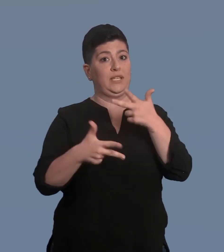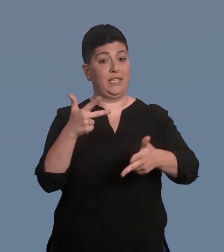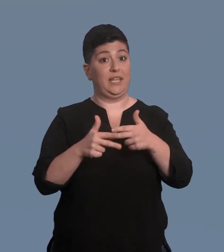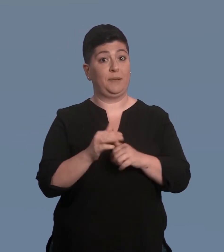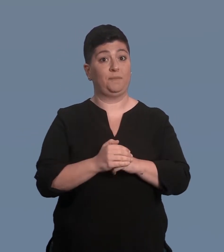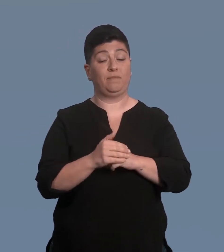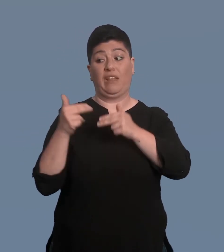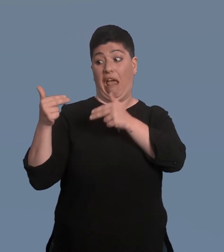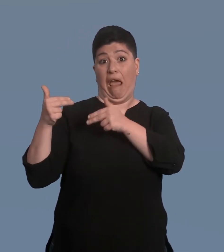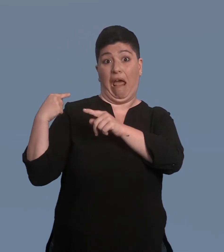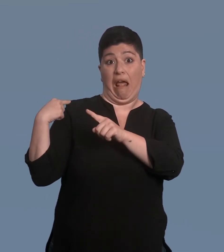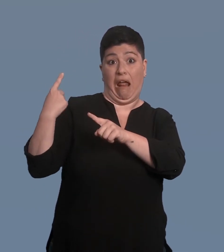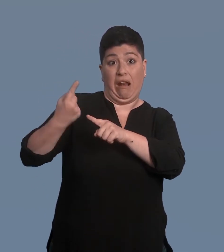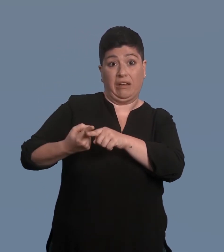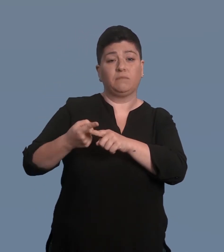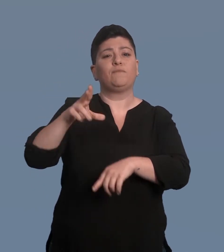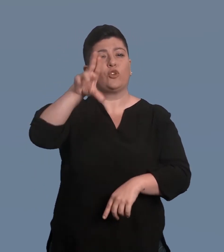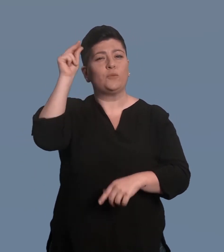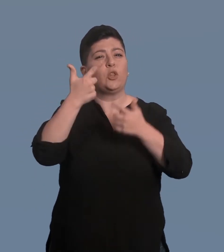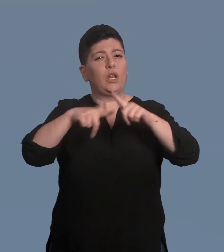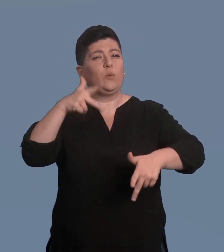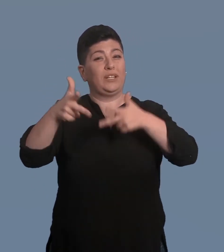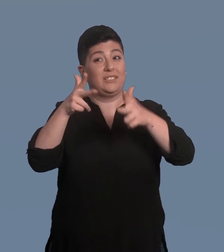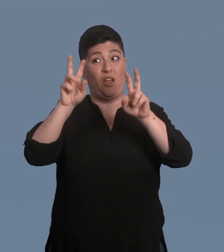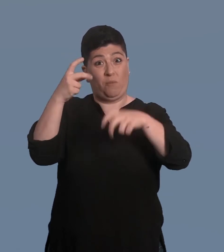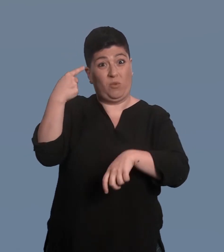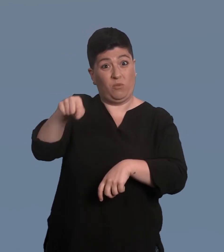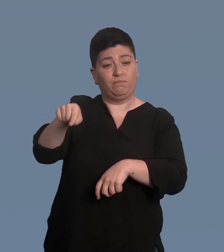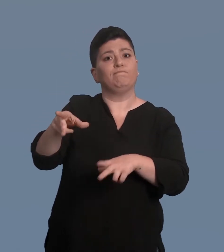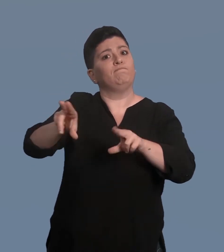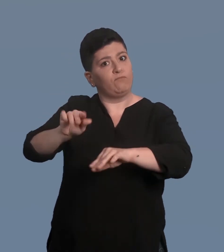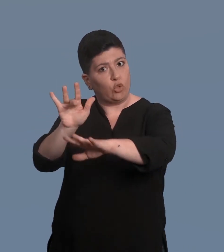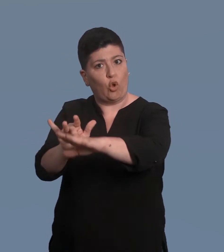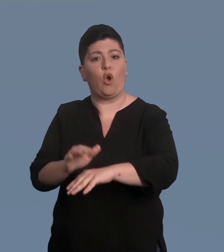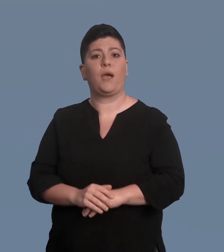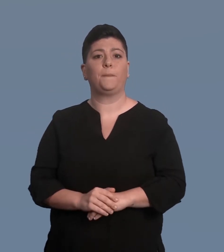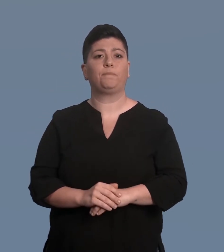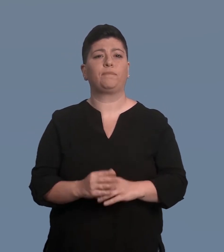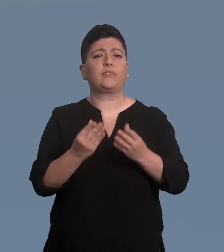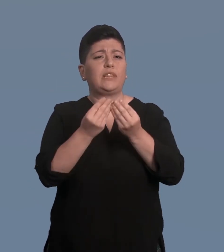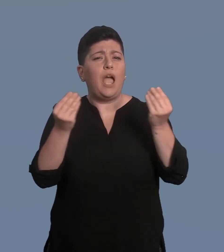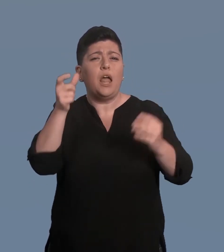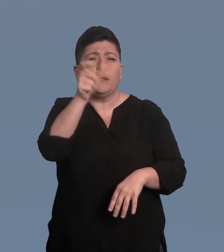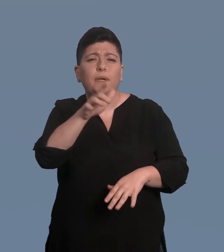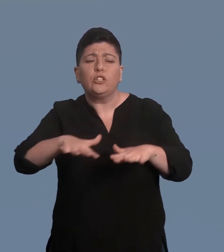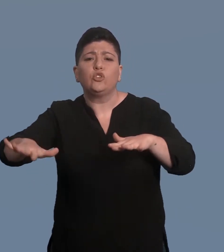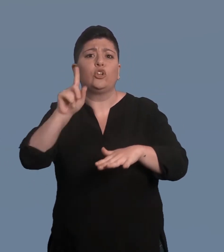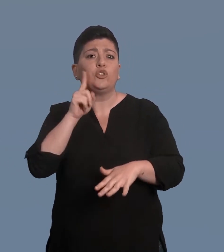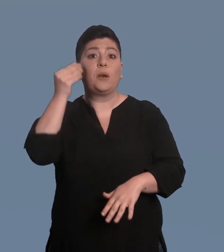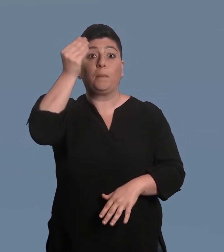segni fosse riconosciuta e promossa. Negli ultimi anni la richiesta di un riconoscimento legale della lingua dei segni ha riguadagnato visibilità.